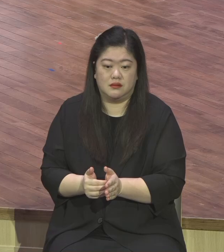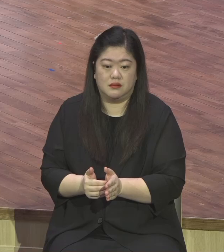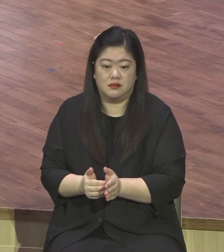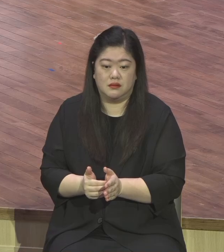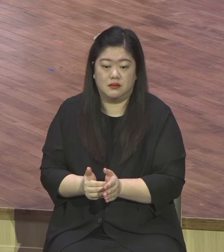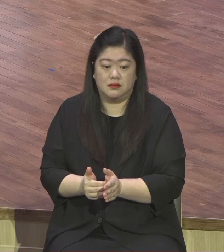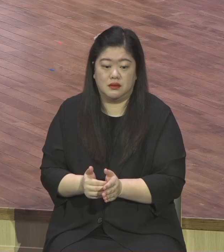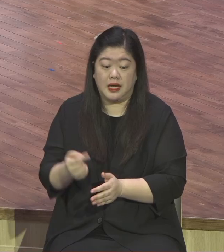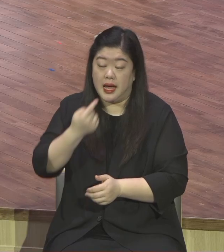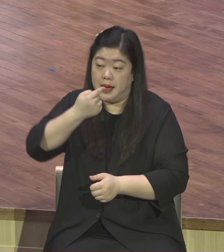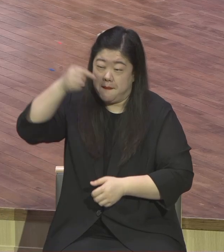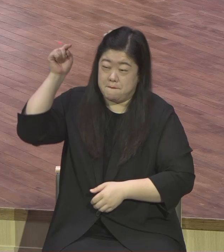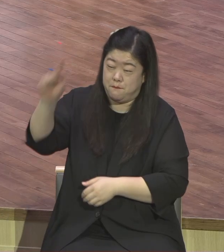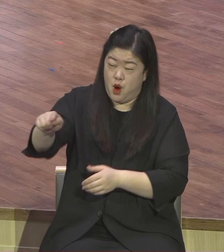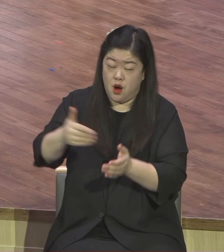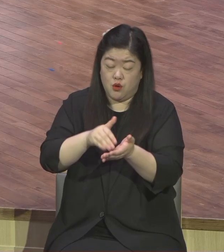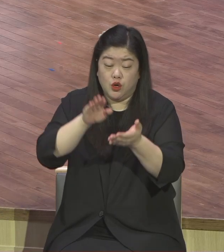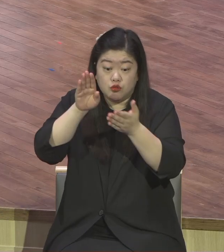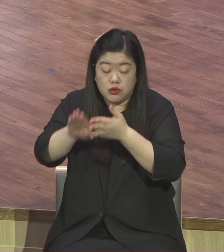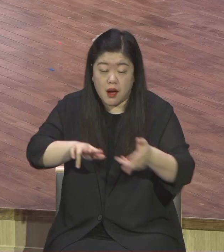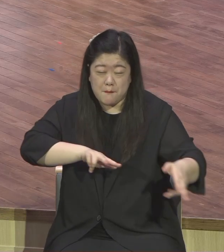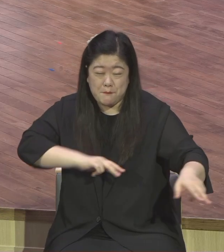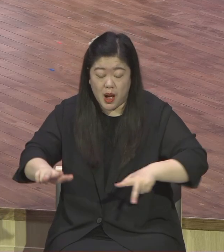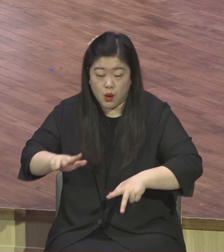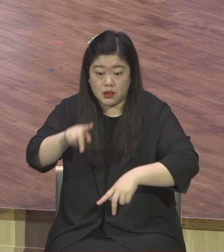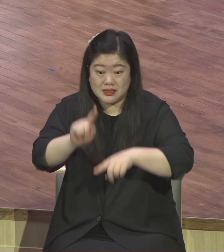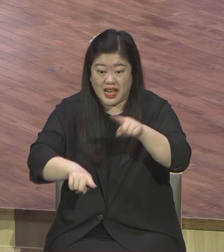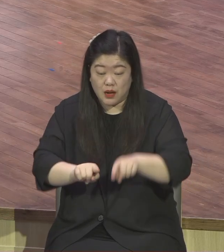말씀하신 그대로 바로 적시로 말라 죽어버렸습니다.